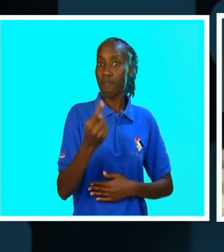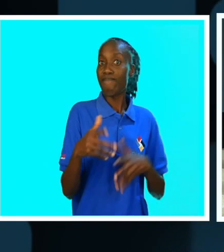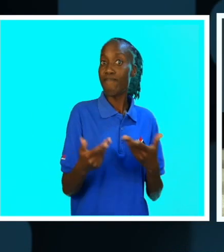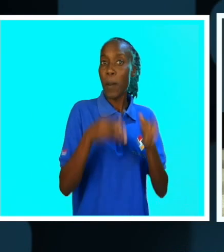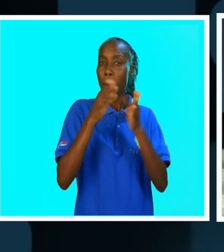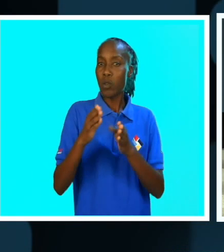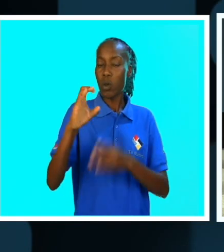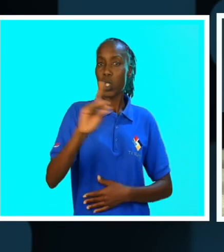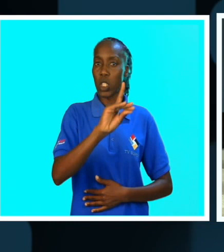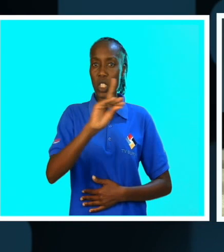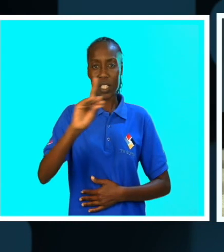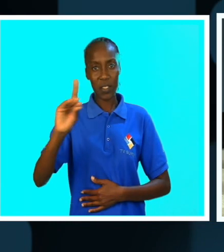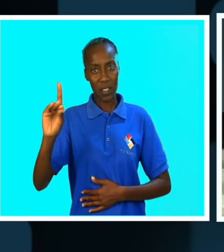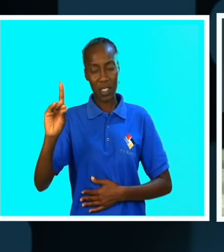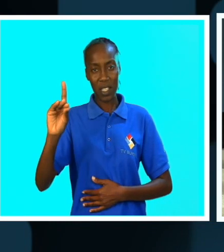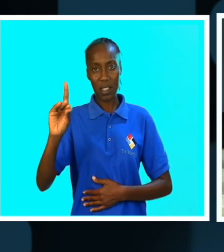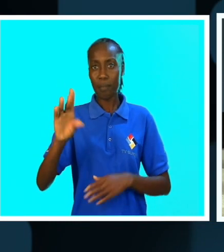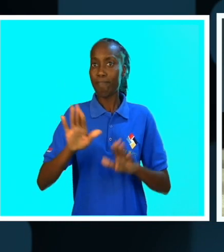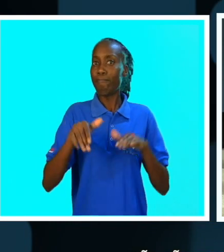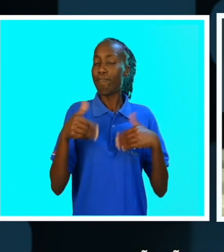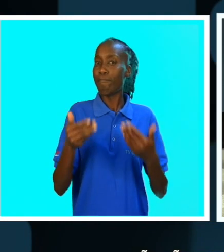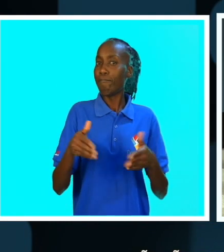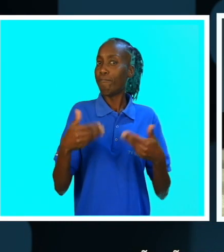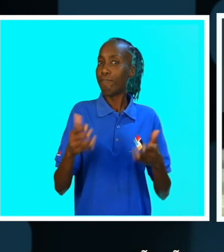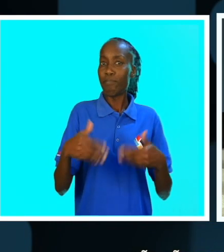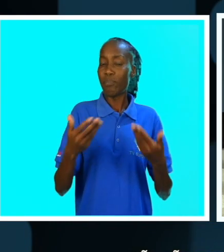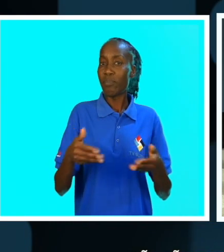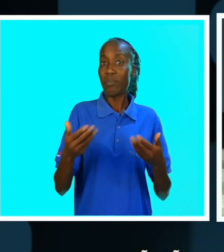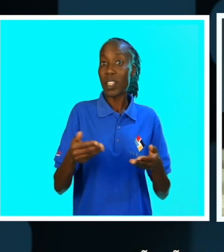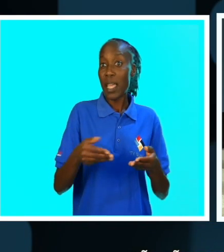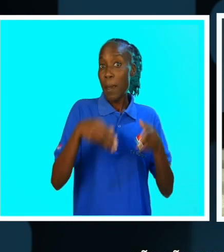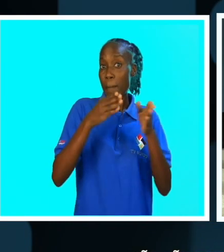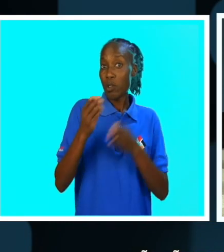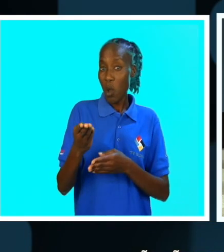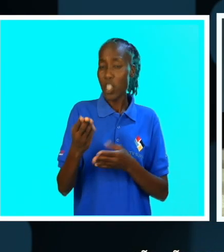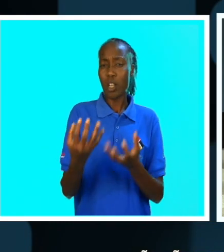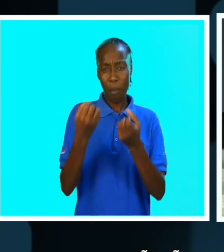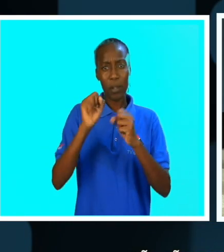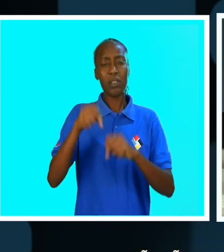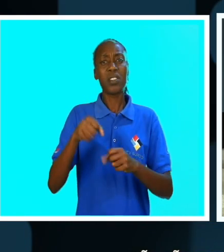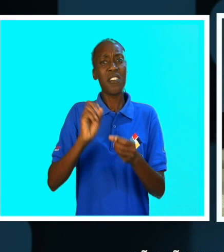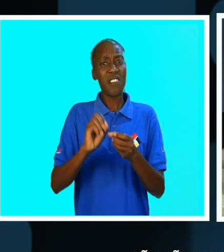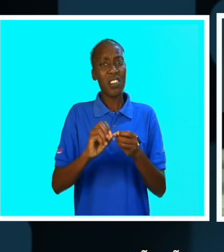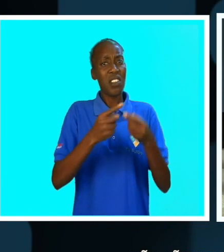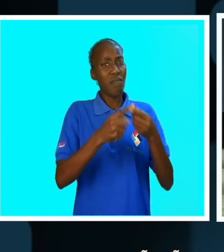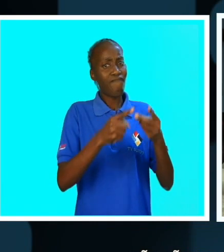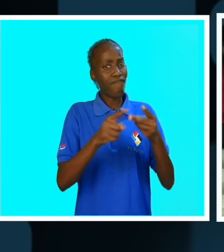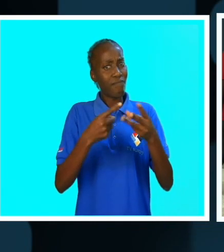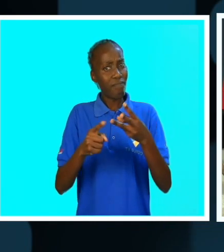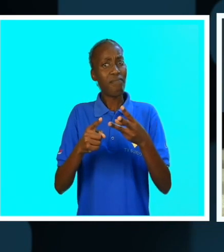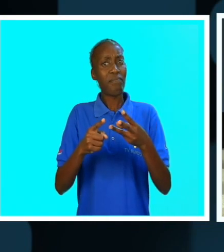deficiência, portanto, não são pessoas que também não possam fazer as atividades que os outros